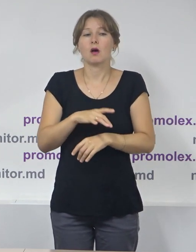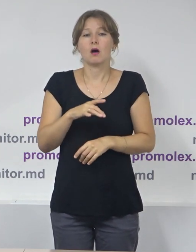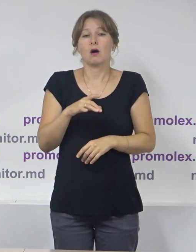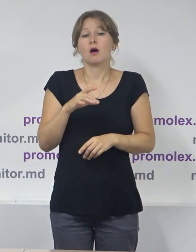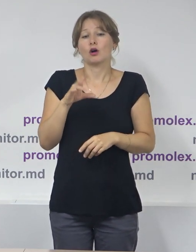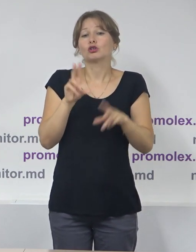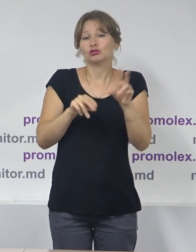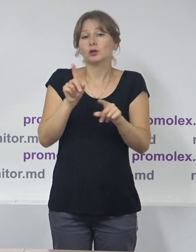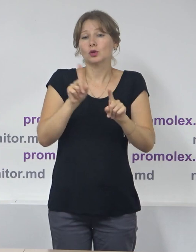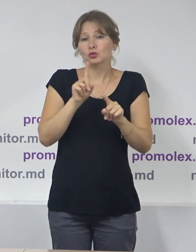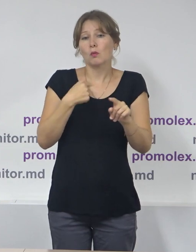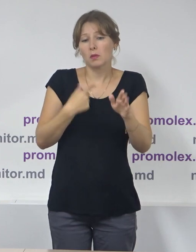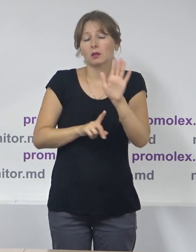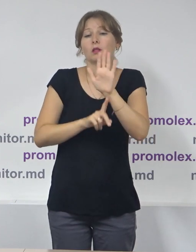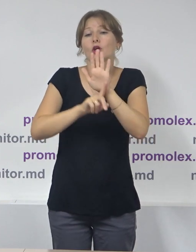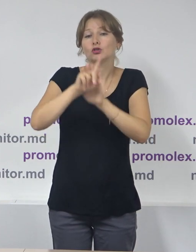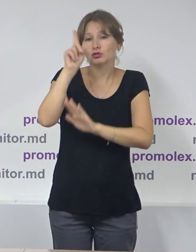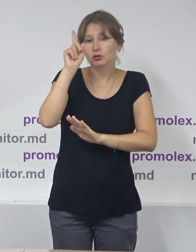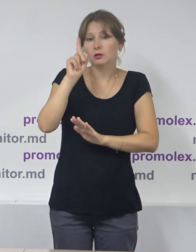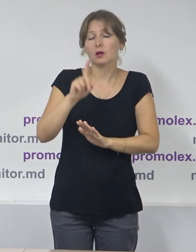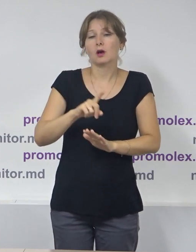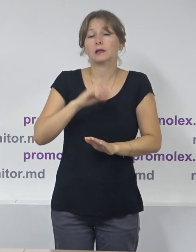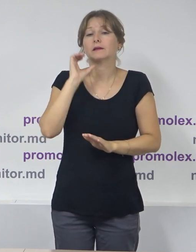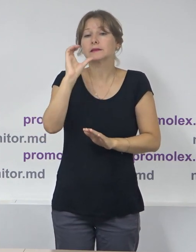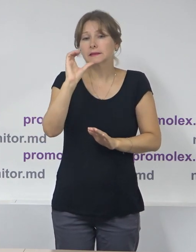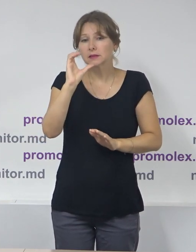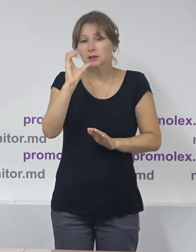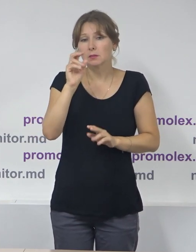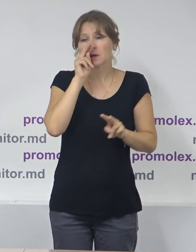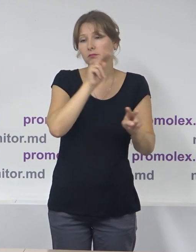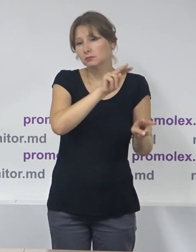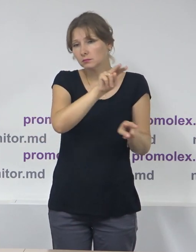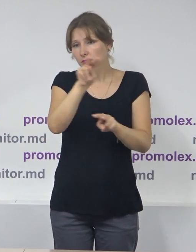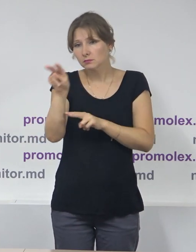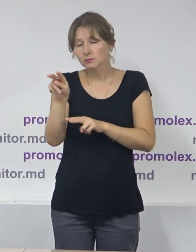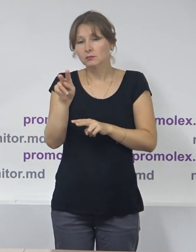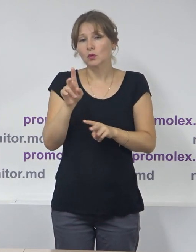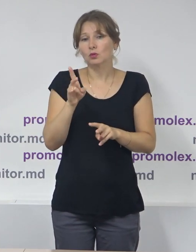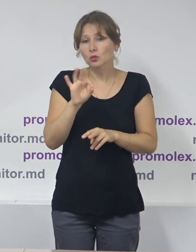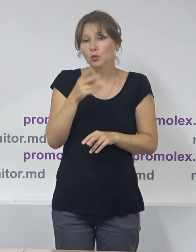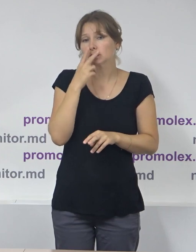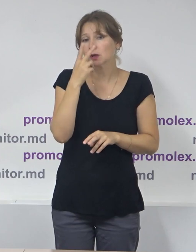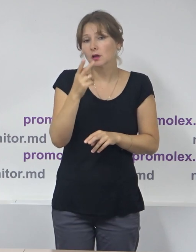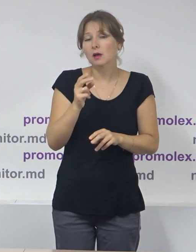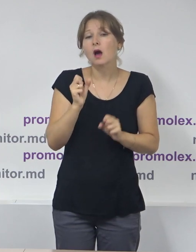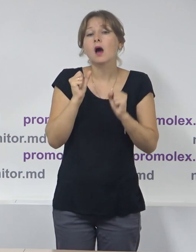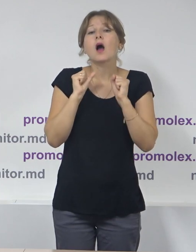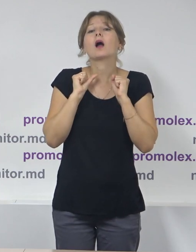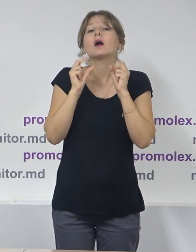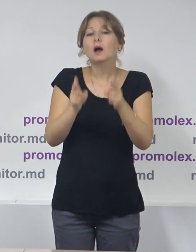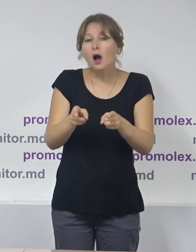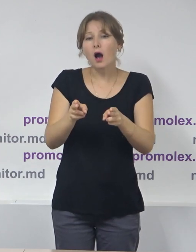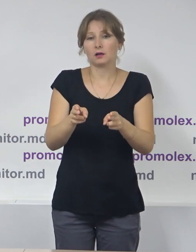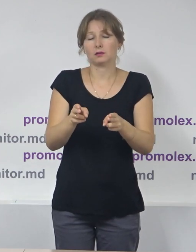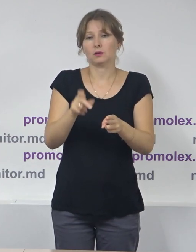din septembrie a acestui aspect, dar, având în vedere tendințele de utilizare a acestui